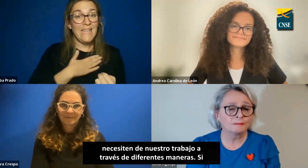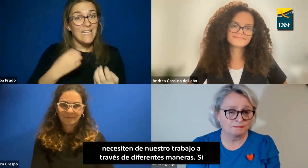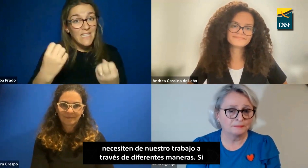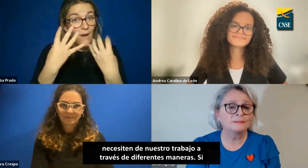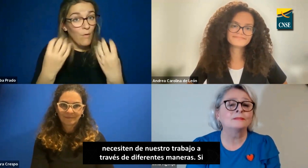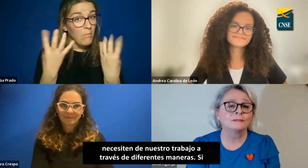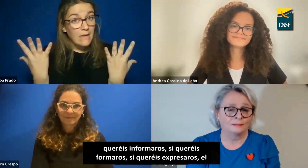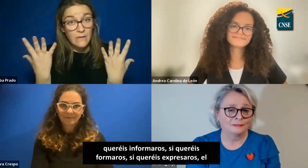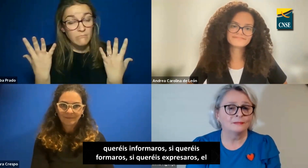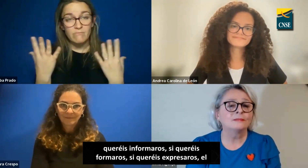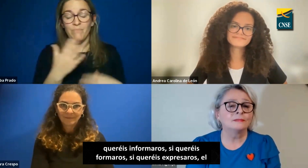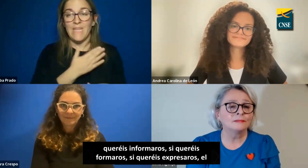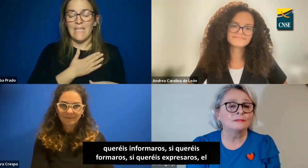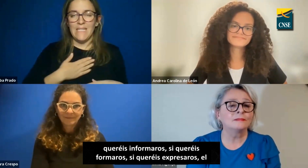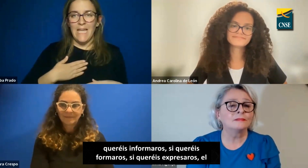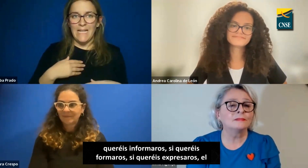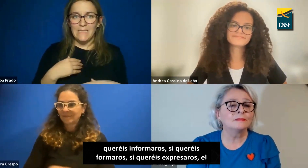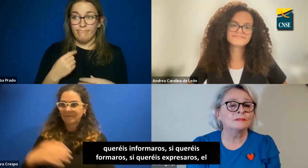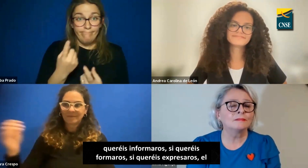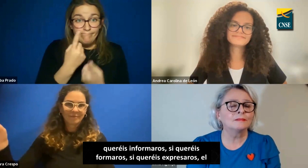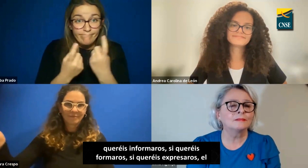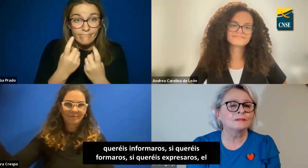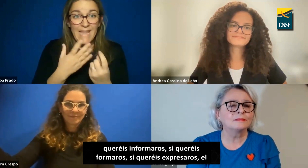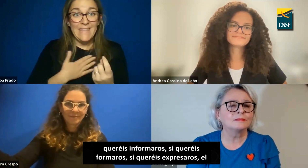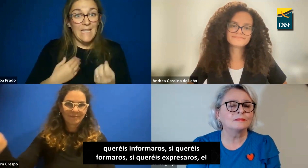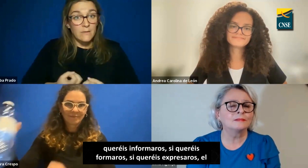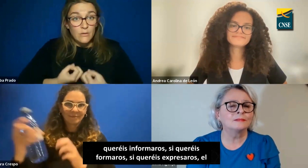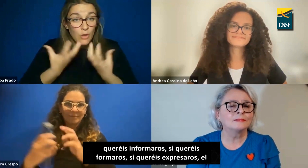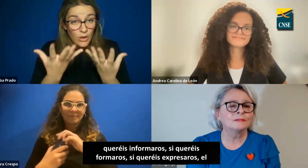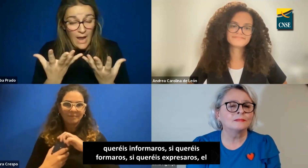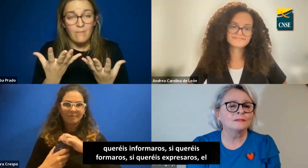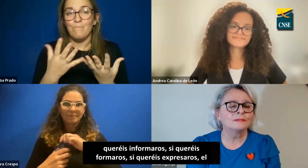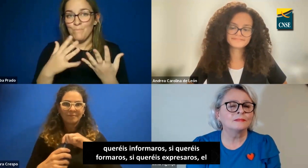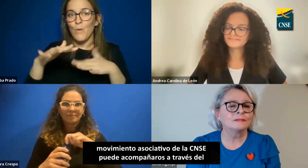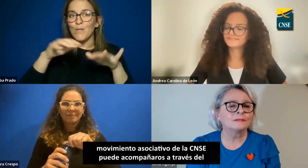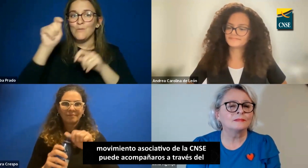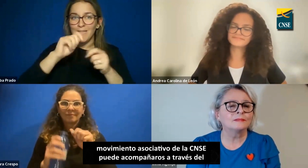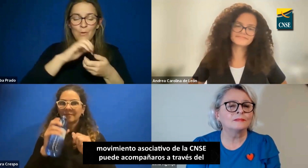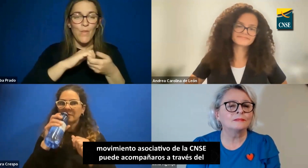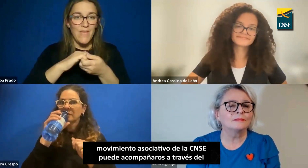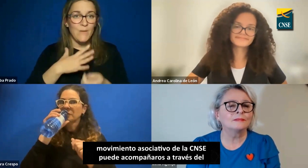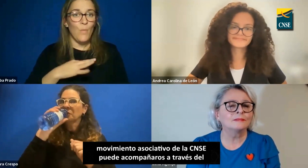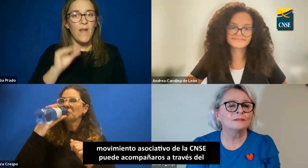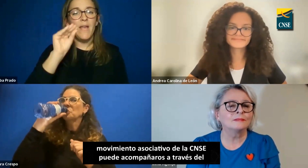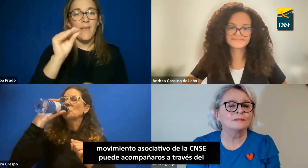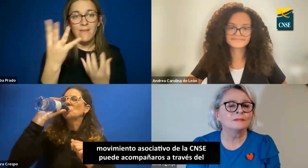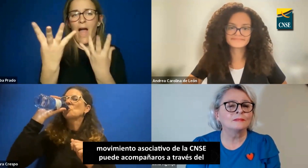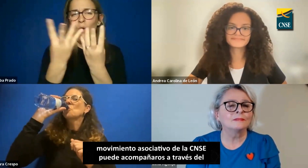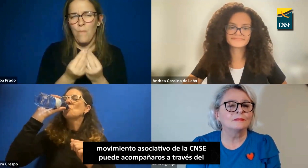maneras. Si queréis informaros, si queréis formaros, si queréis expresaros, el movimiento asociativo de la